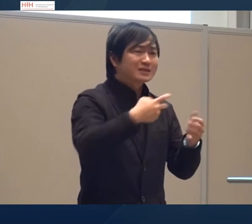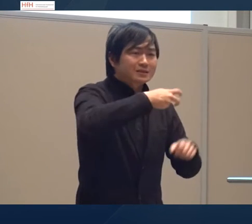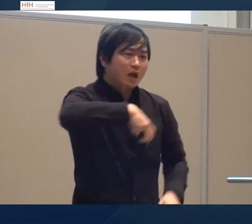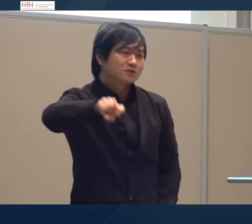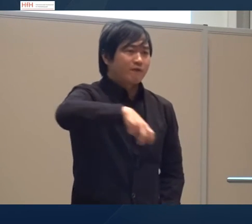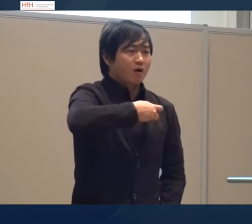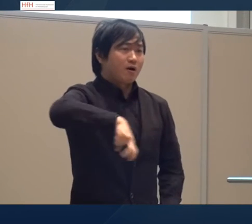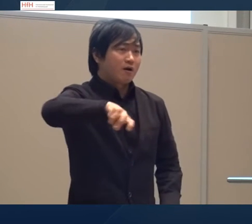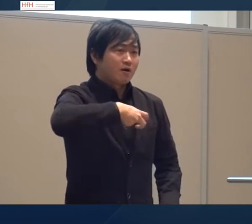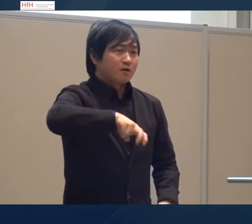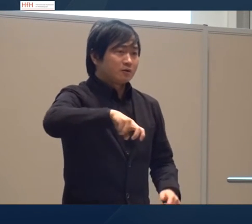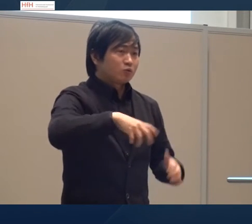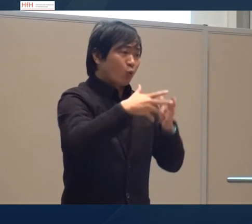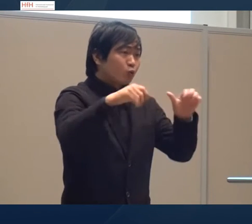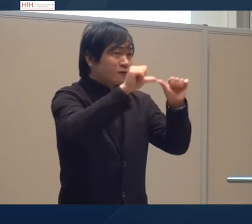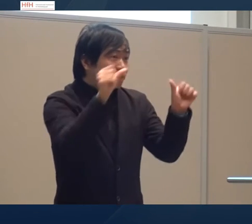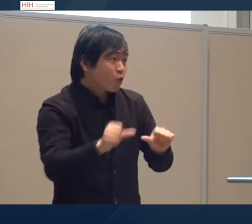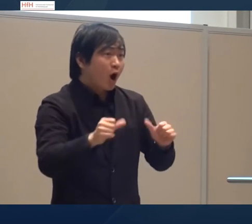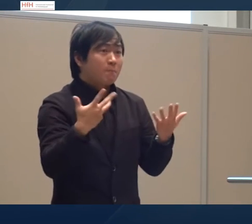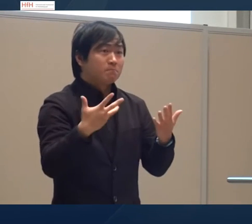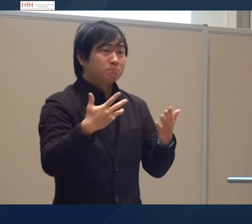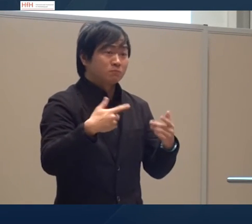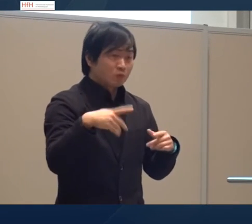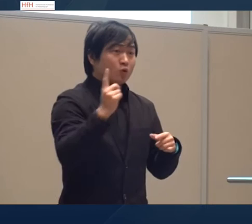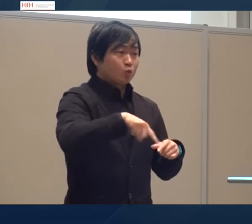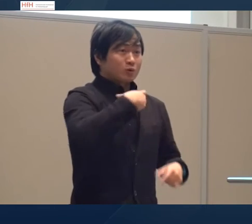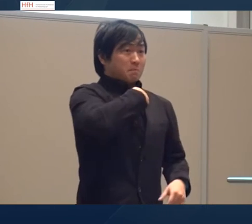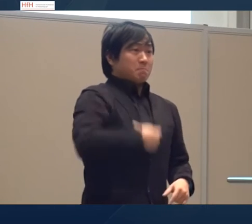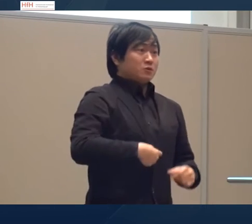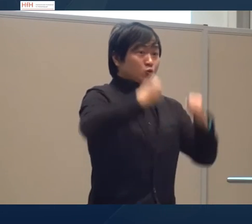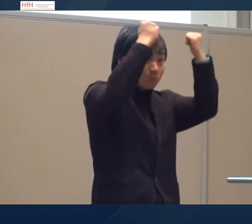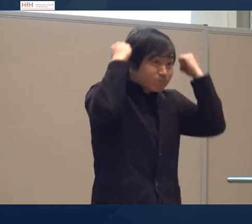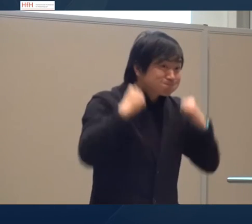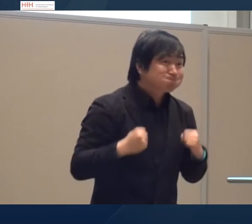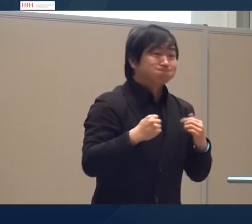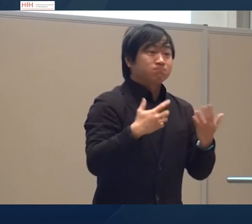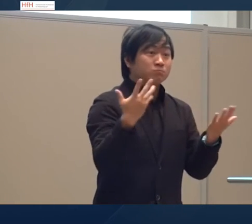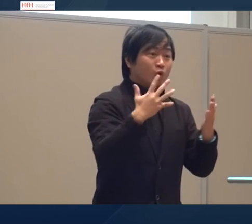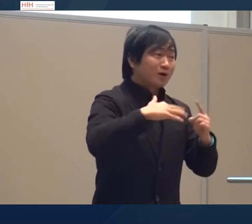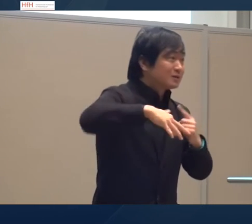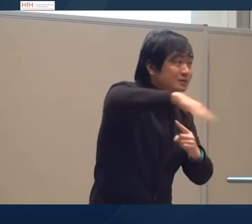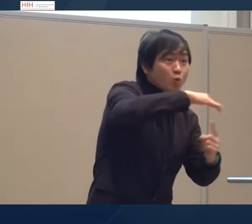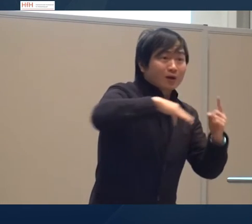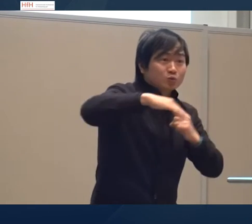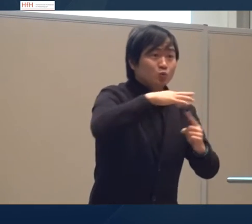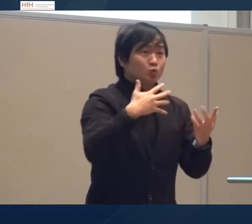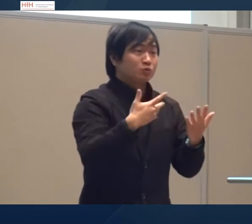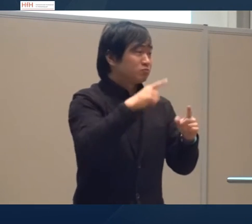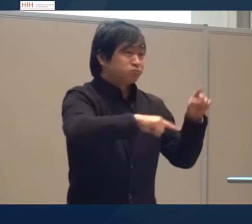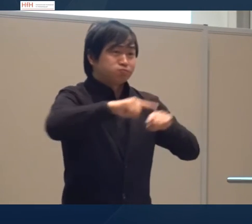Zum Beispiel, wie wird der Transfer angezeigt? Gibt es einen Personentransfer? Gibt es eine Rollenübernahme? Wie sieht die Raumnutzung aus? Ganz